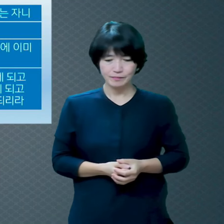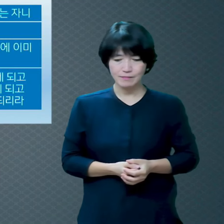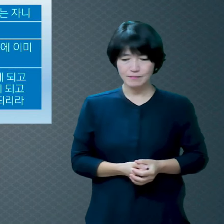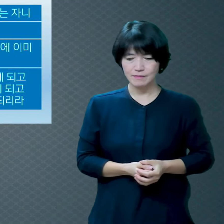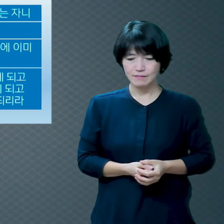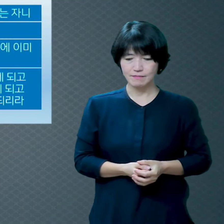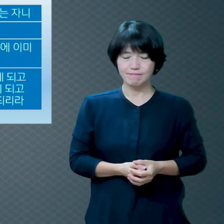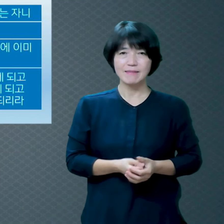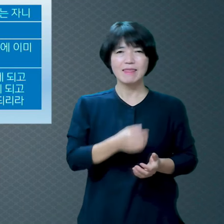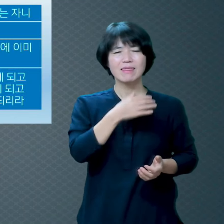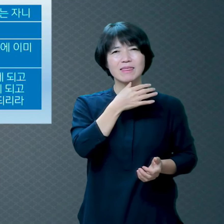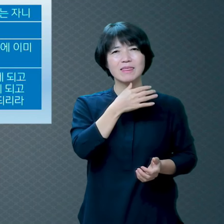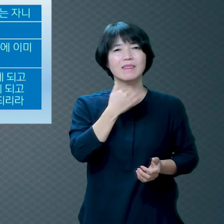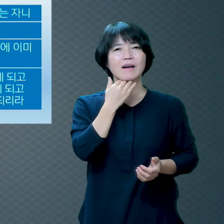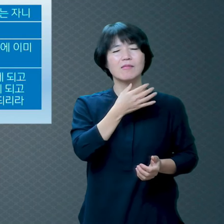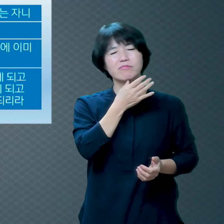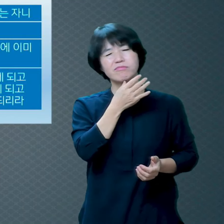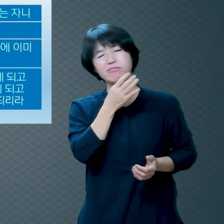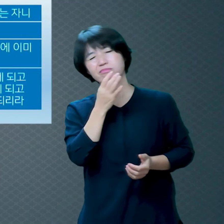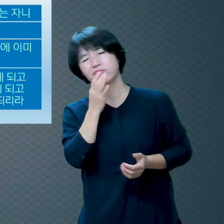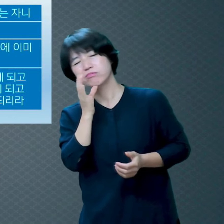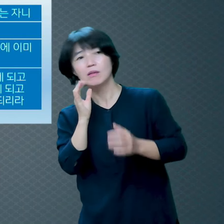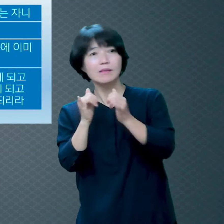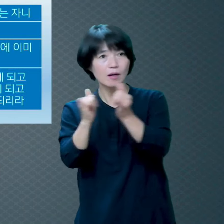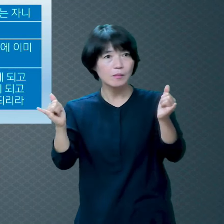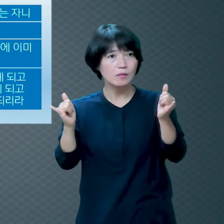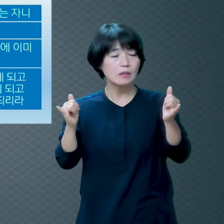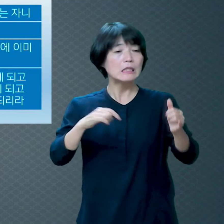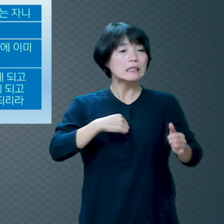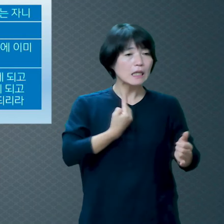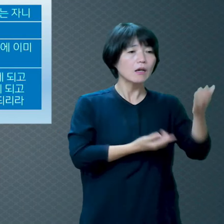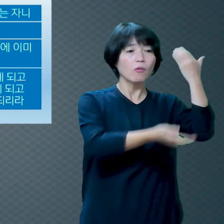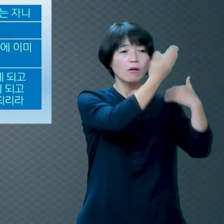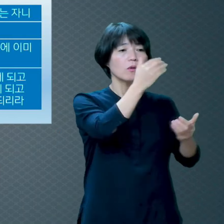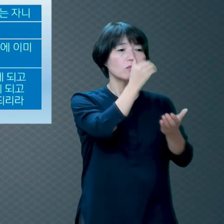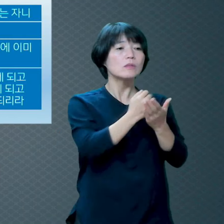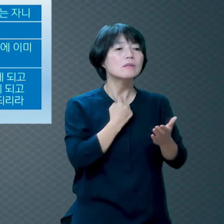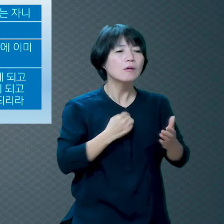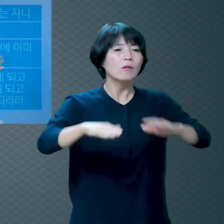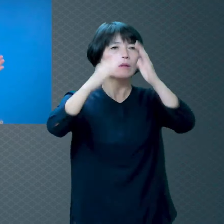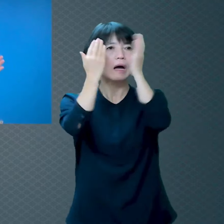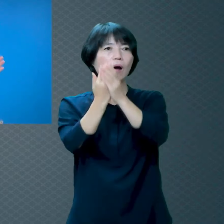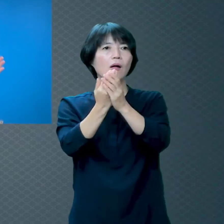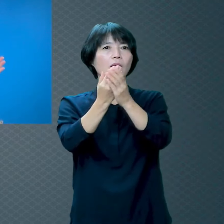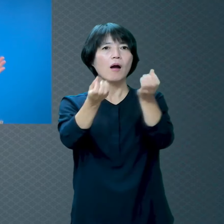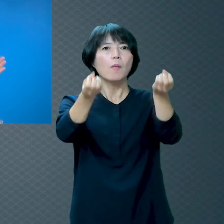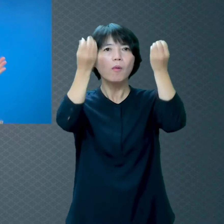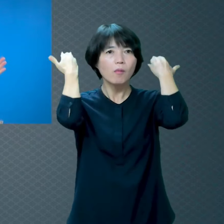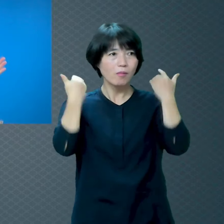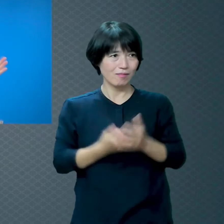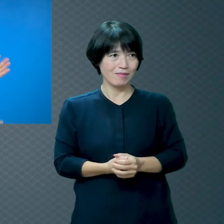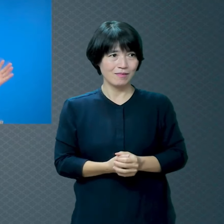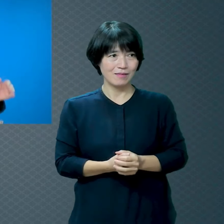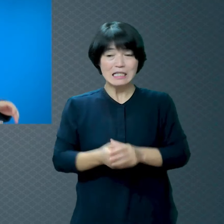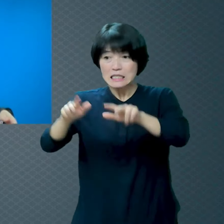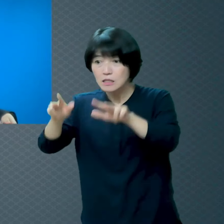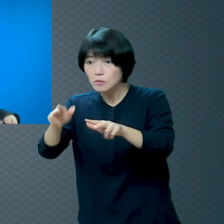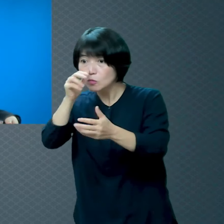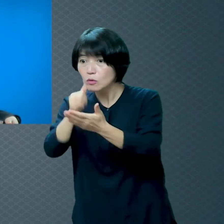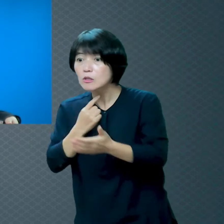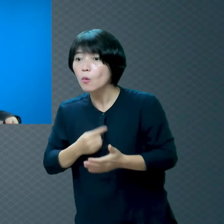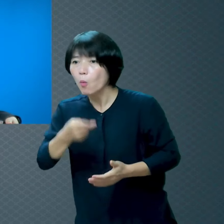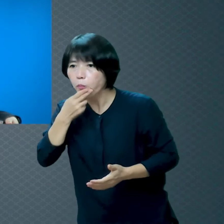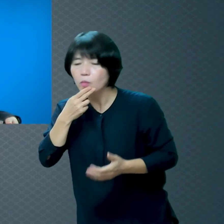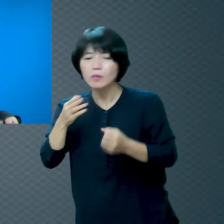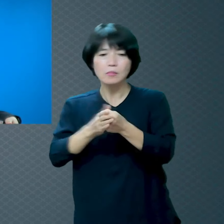죄를 까먹어요 지금만 생각해 옛날 거는 생각도 안 해 욕 많이 하셨죠